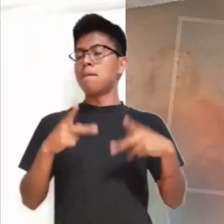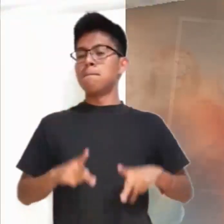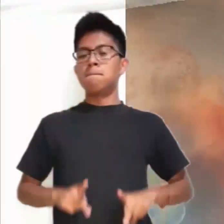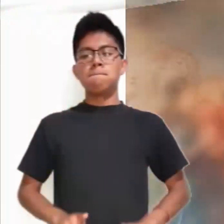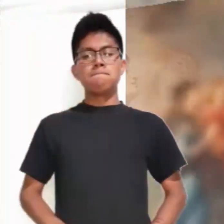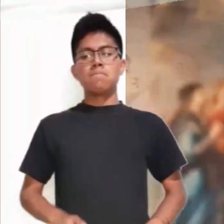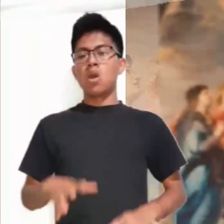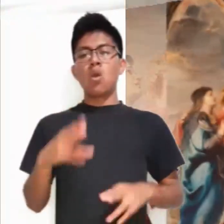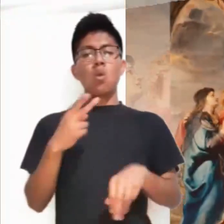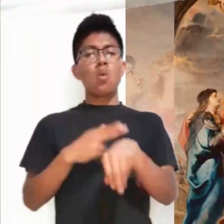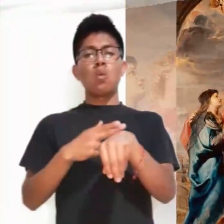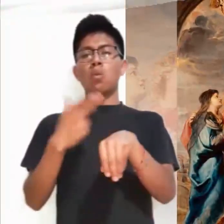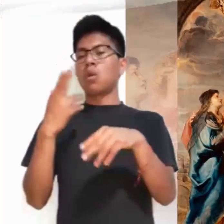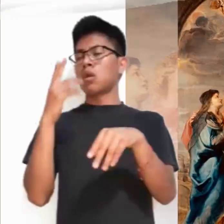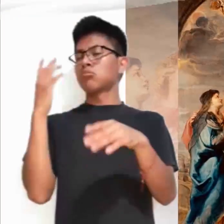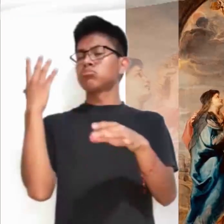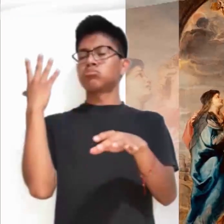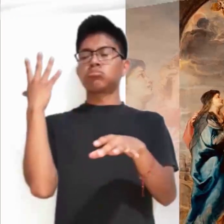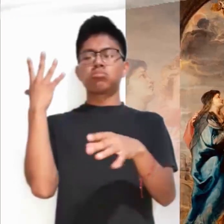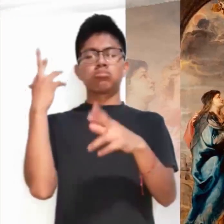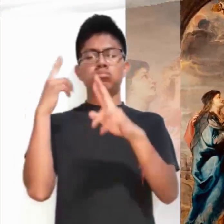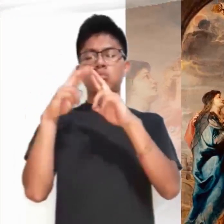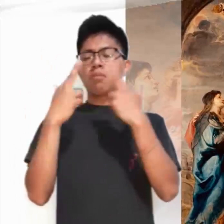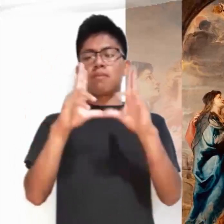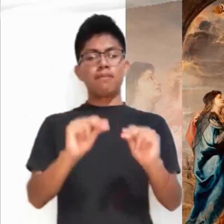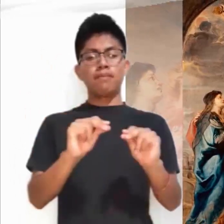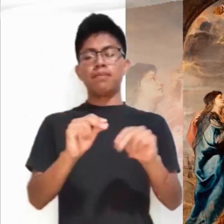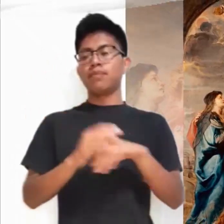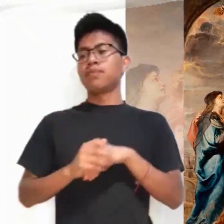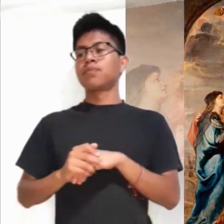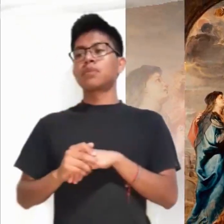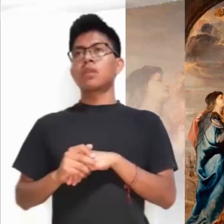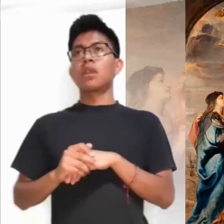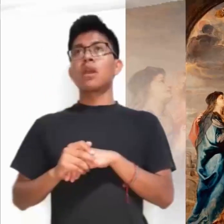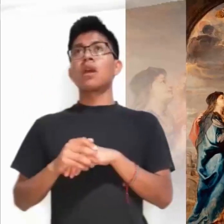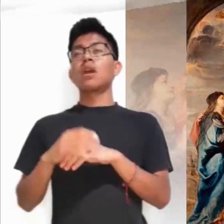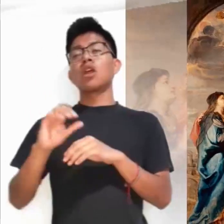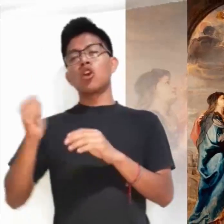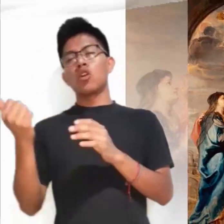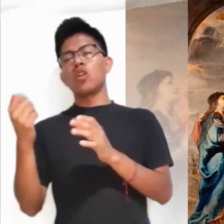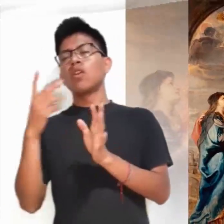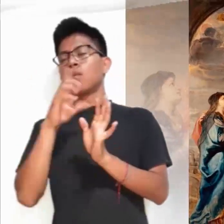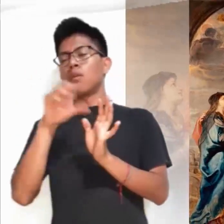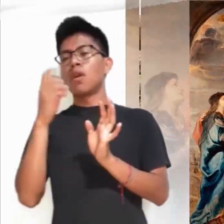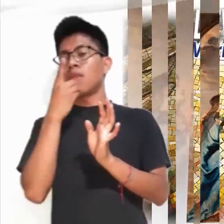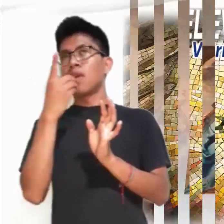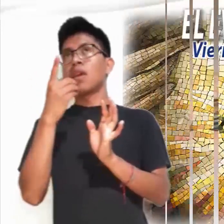hueso. Y en otro lugar la Escritura dice, mirarán al que traspasaron.